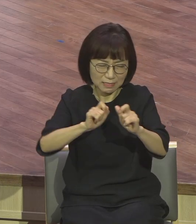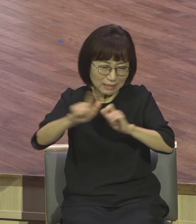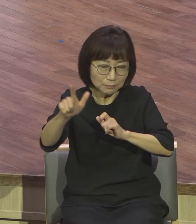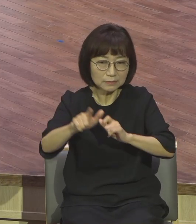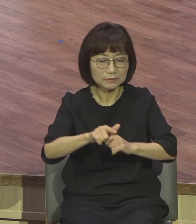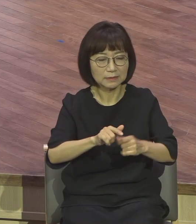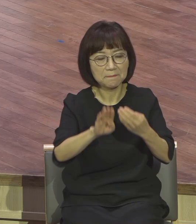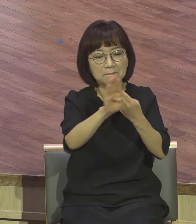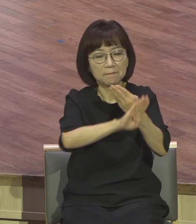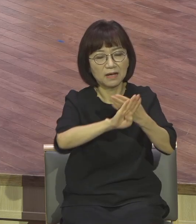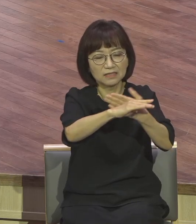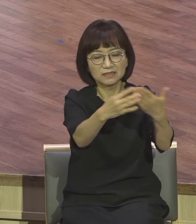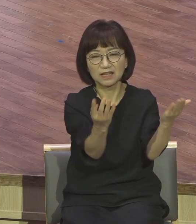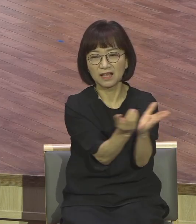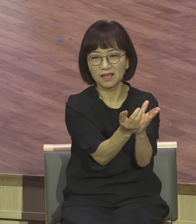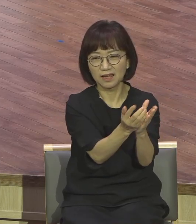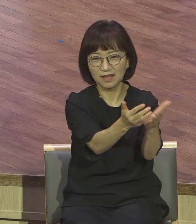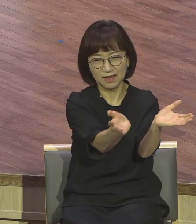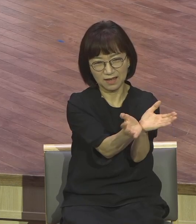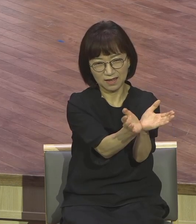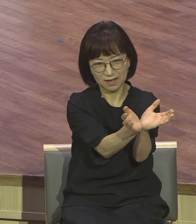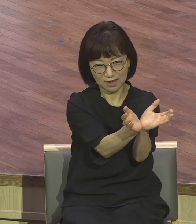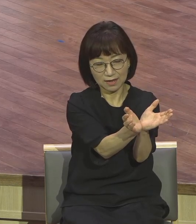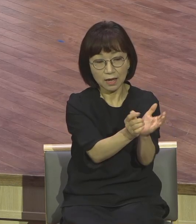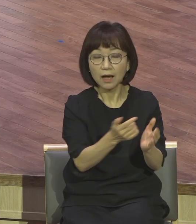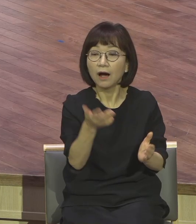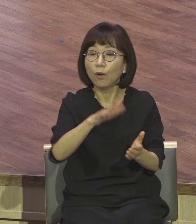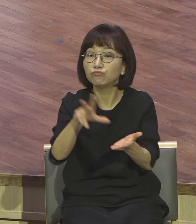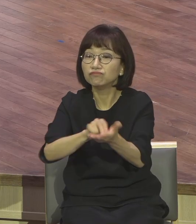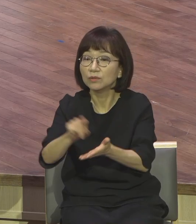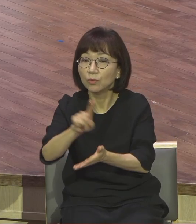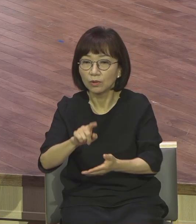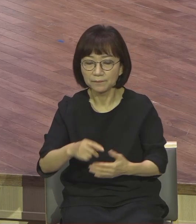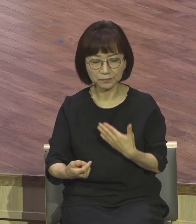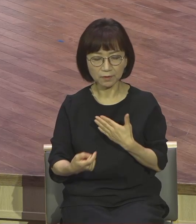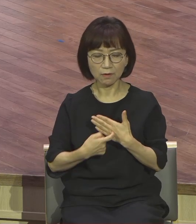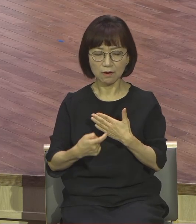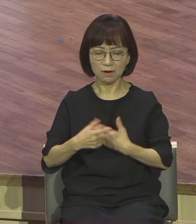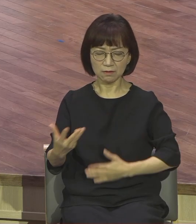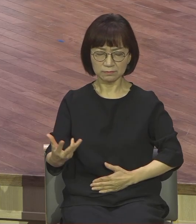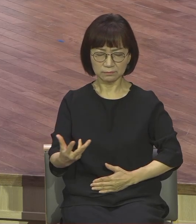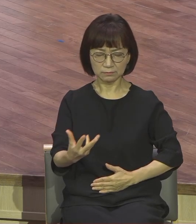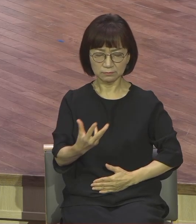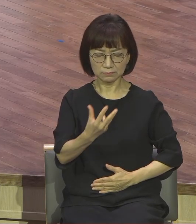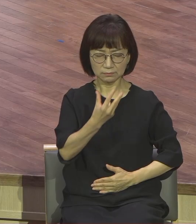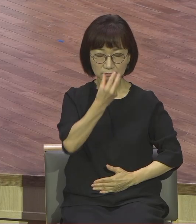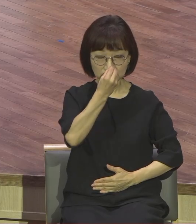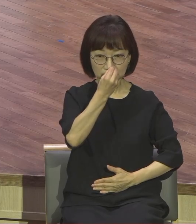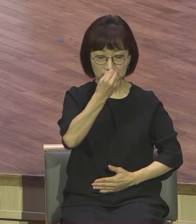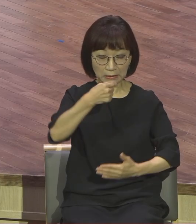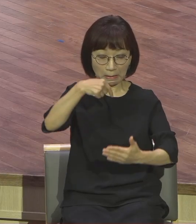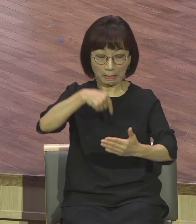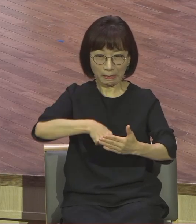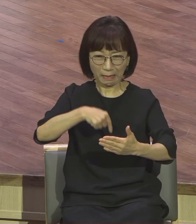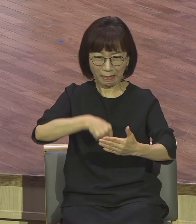문제는 문제는 경건의 모양은 있지만 경건의 내용은 전혀 없는